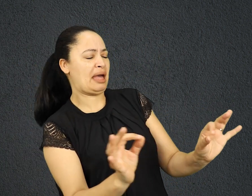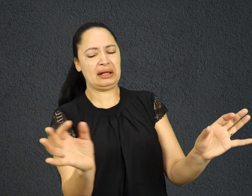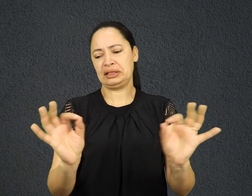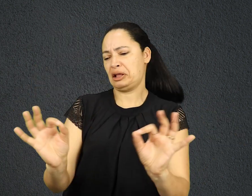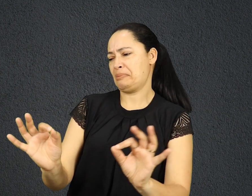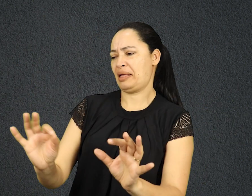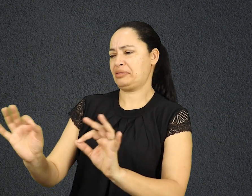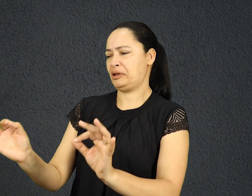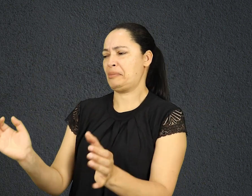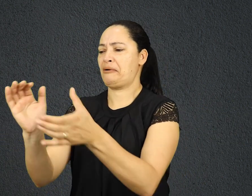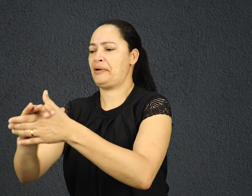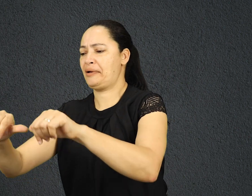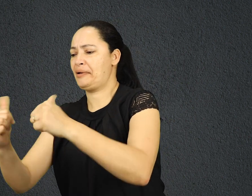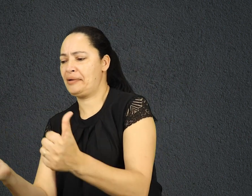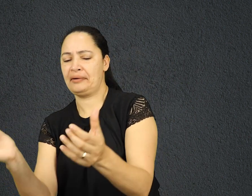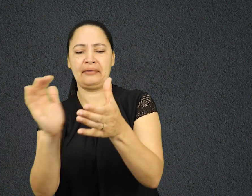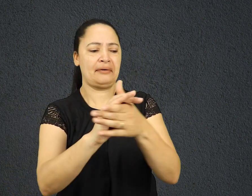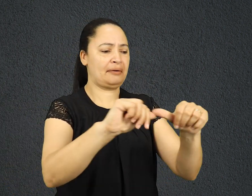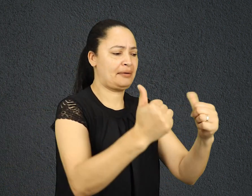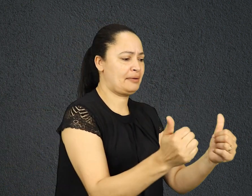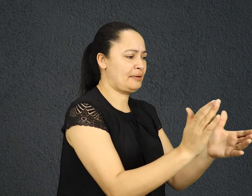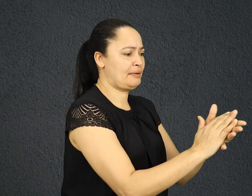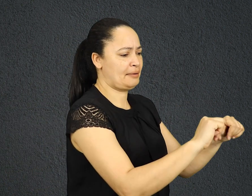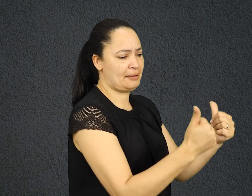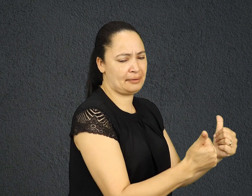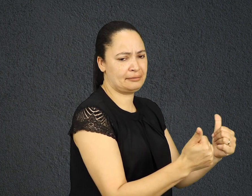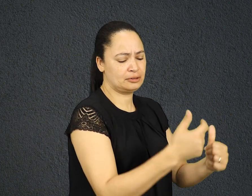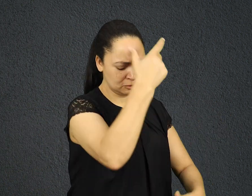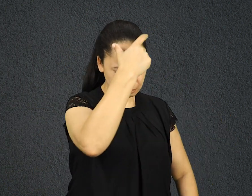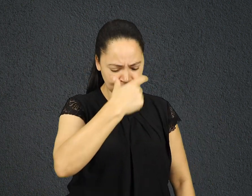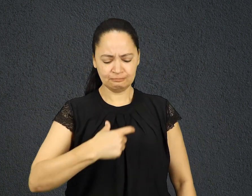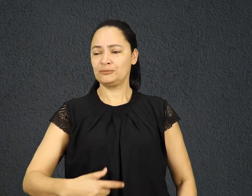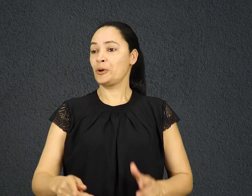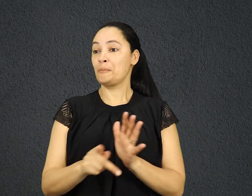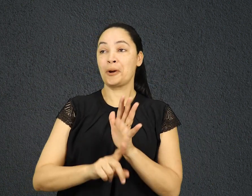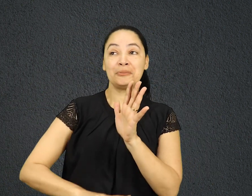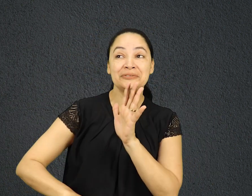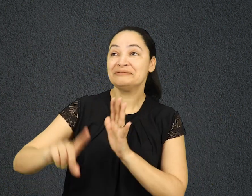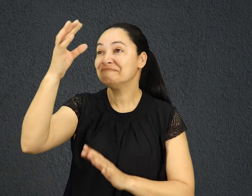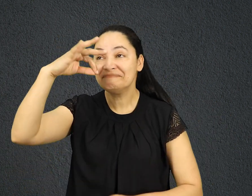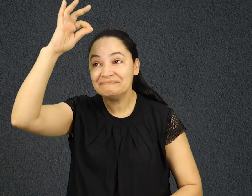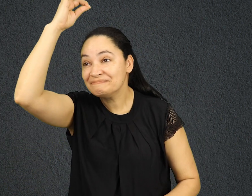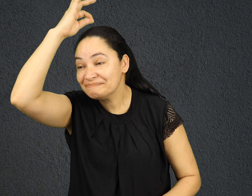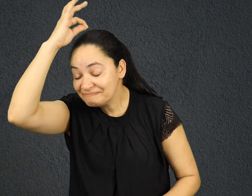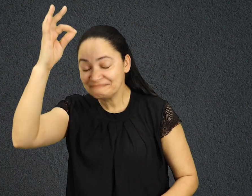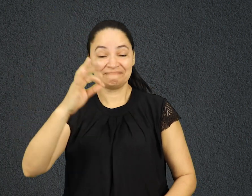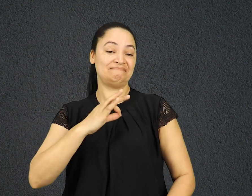descartáveis. Não somos de nós mesmos e nosso corpo é a habitação do Espírito Santo. Por meio